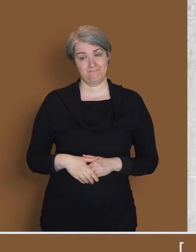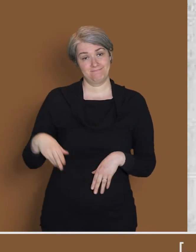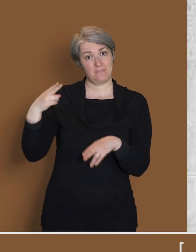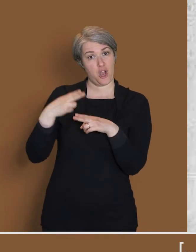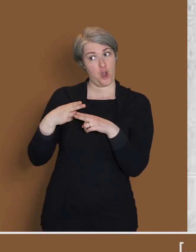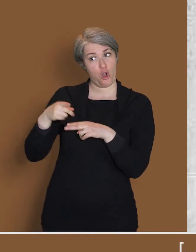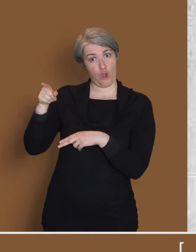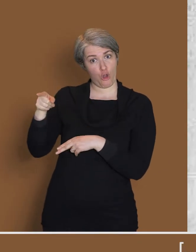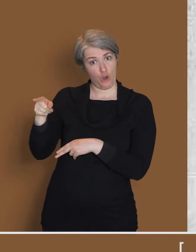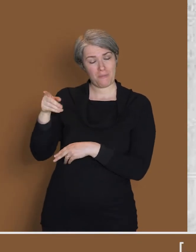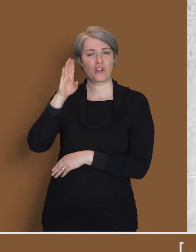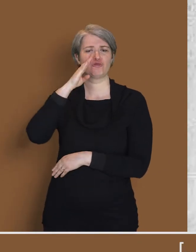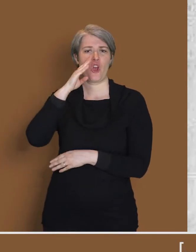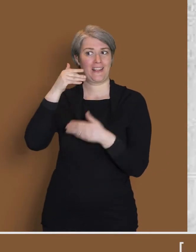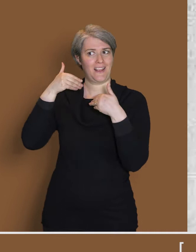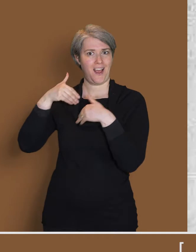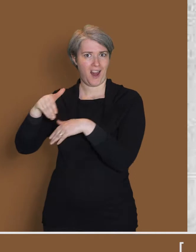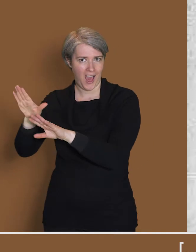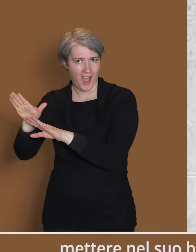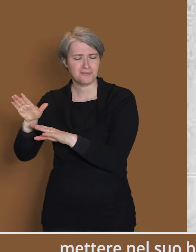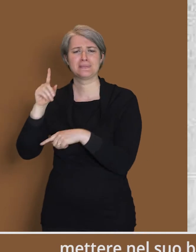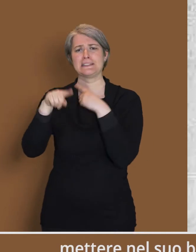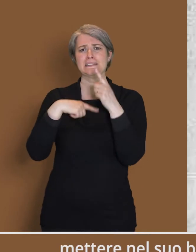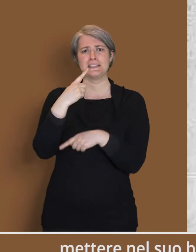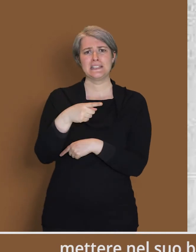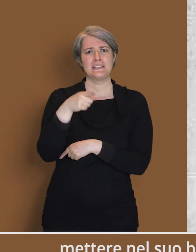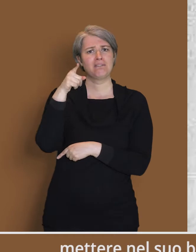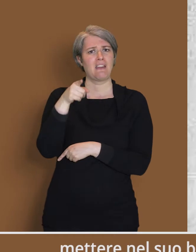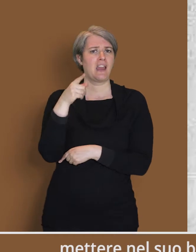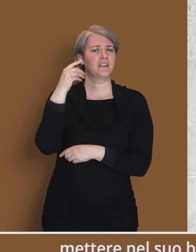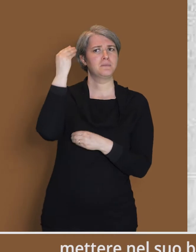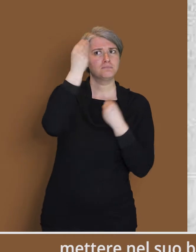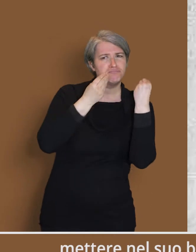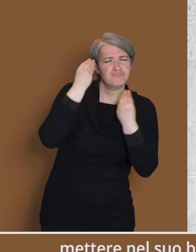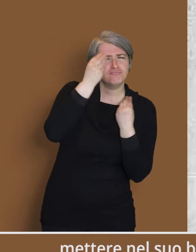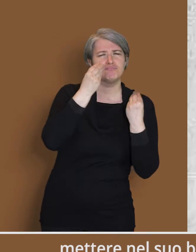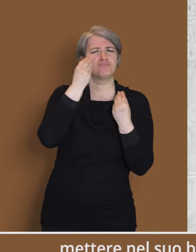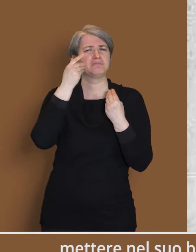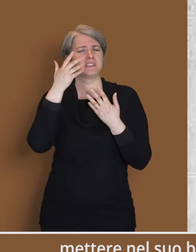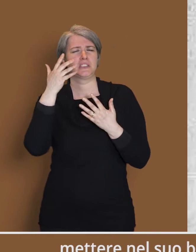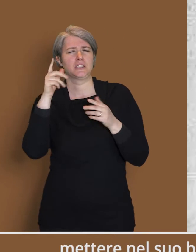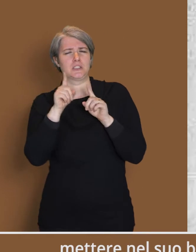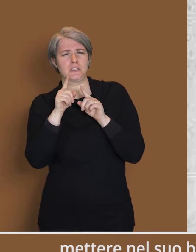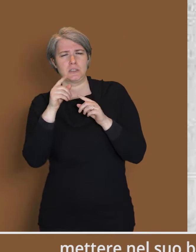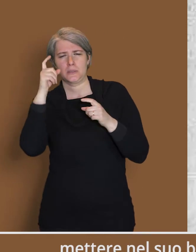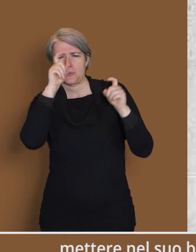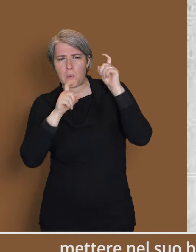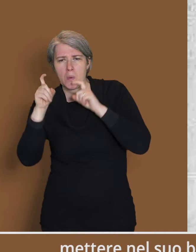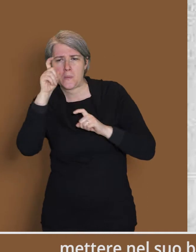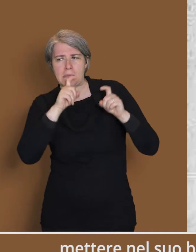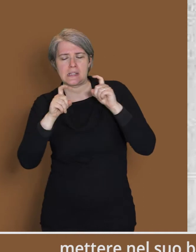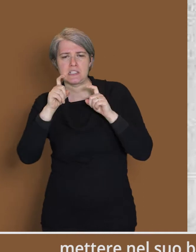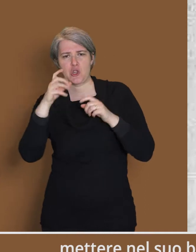Partendo da Roma, come avrebbe potuto l'onorevole Giolitti mettere nel suo bagaglio estivo una parentesi di oblio delle sue cure di governo?